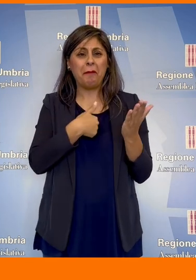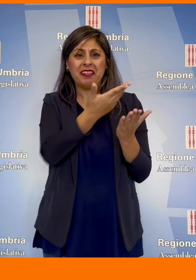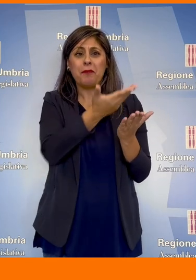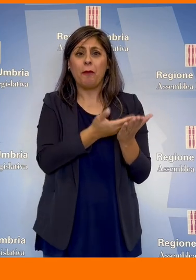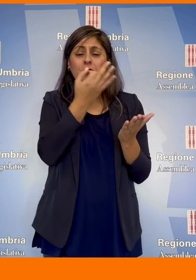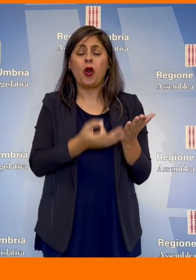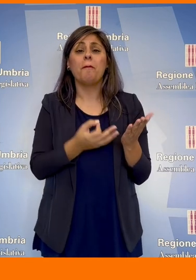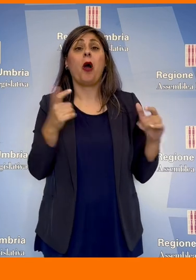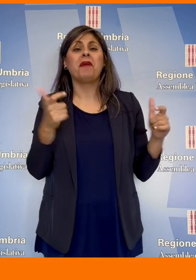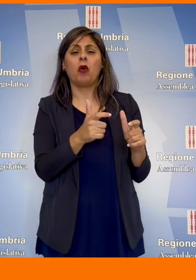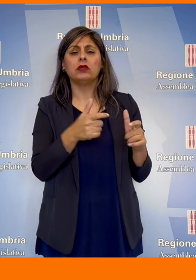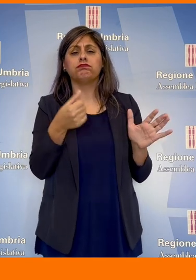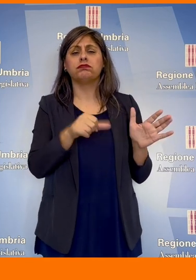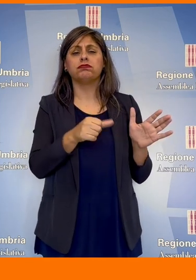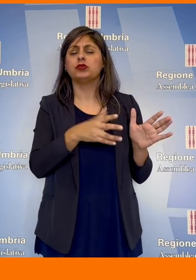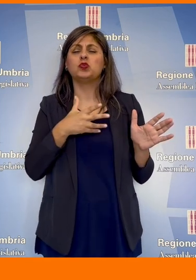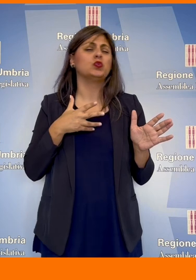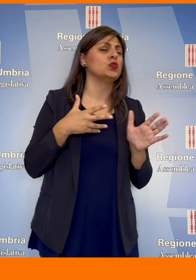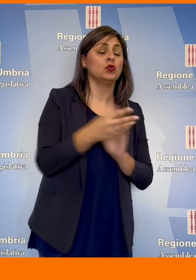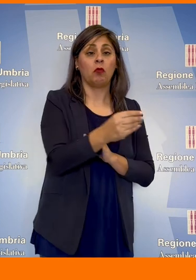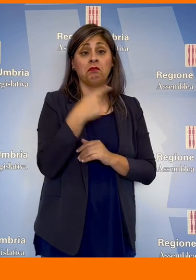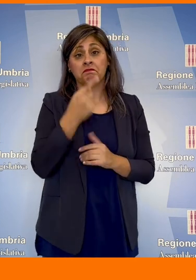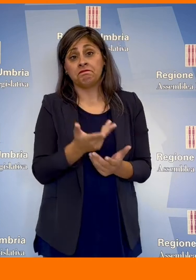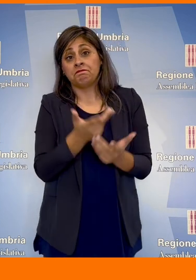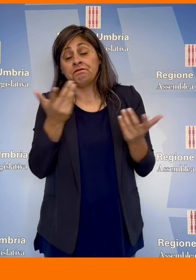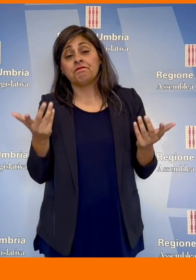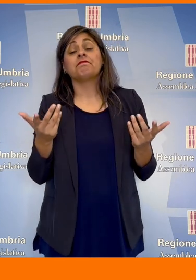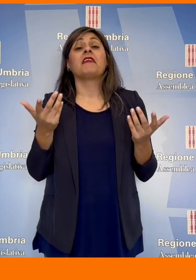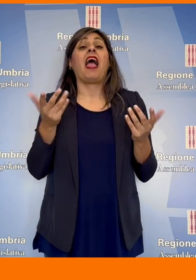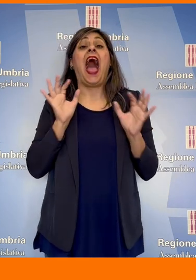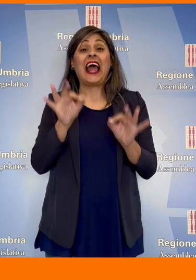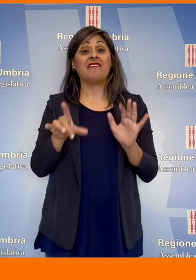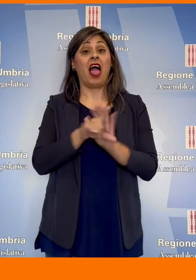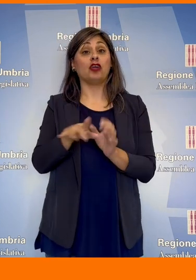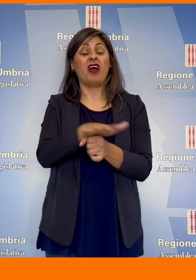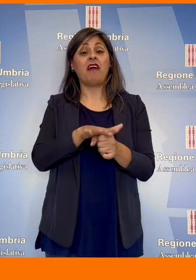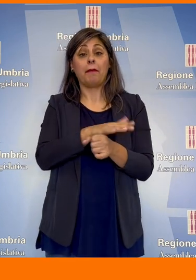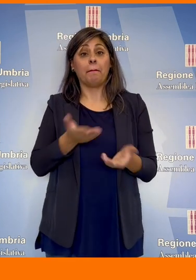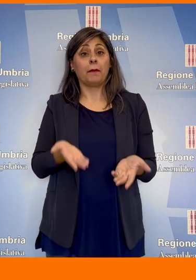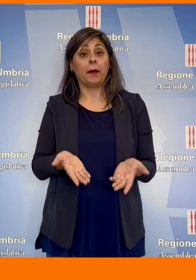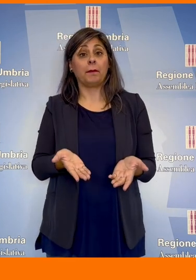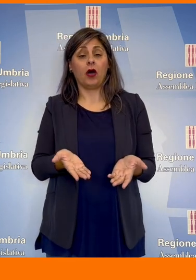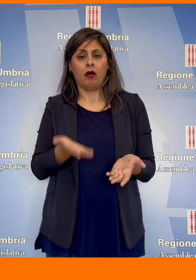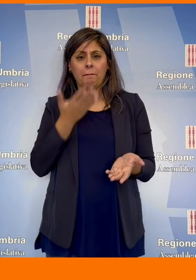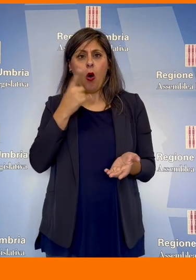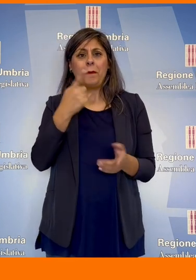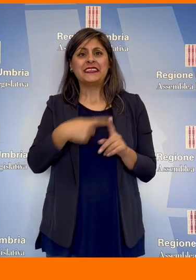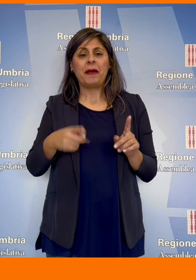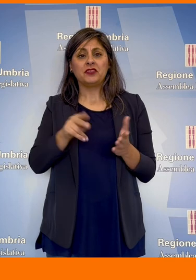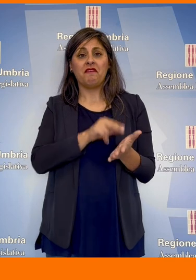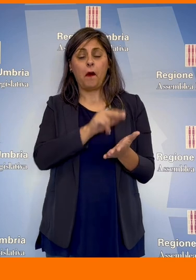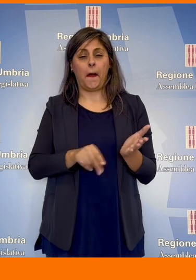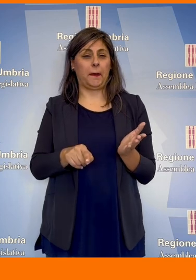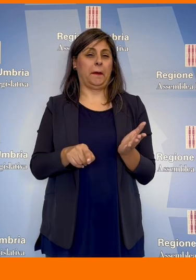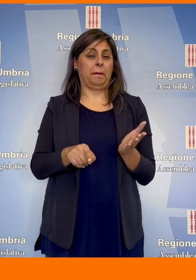proposti dalla minoranza siano stati bocciati e ha stigmatizzato il fatto che si arrivi alla legge sulla famiglia solo ora, a un mese e mezzo dal